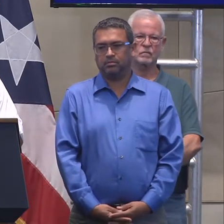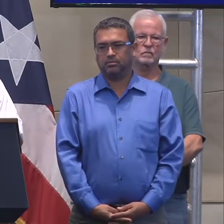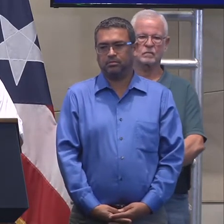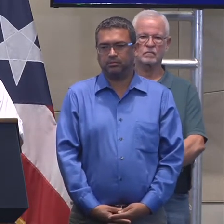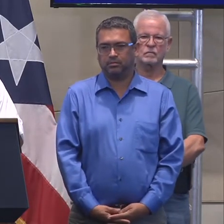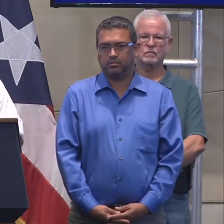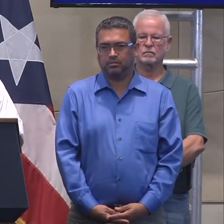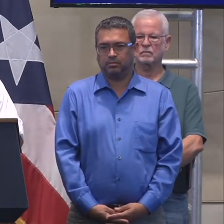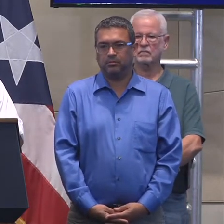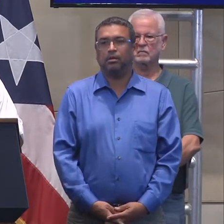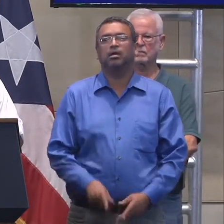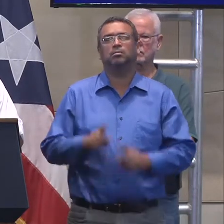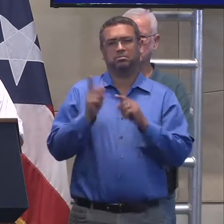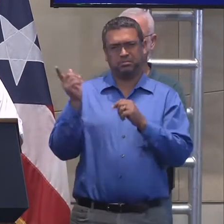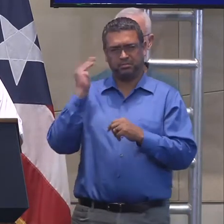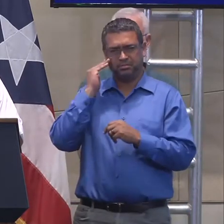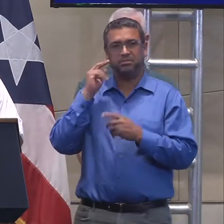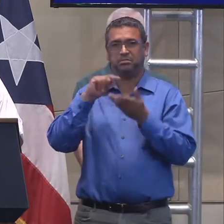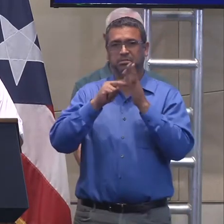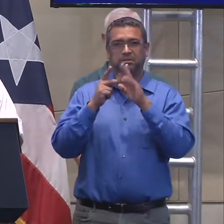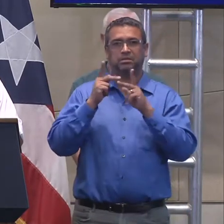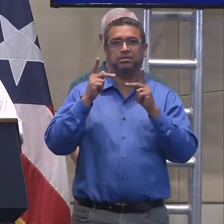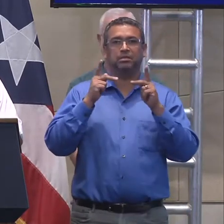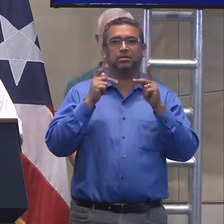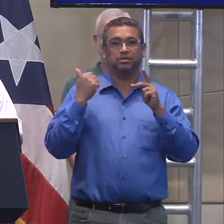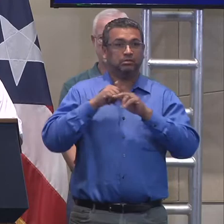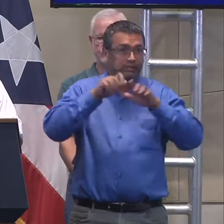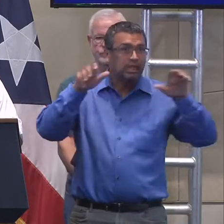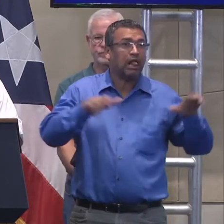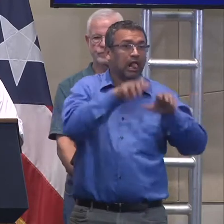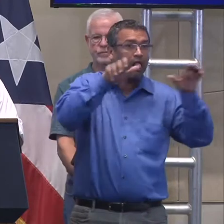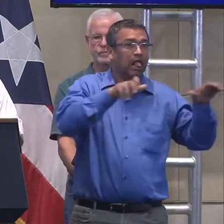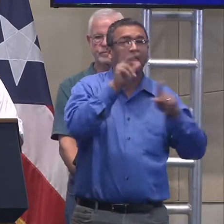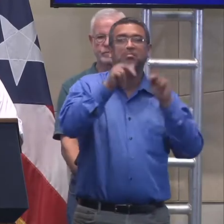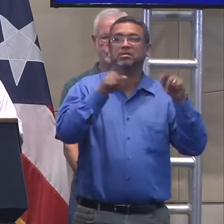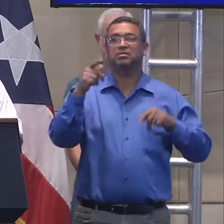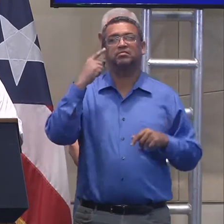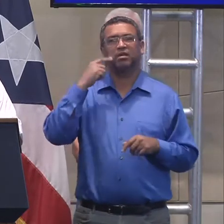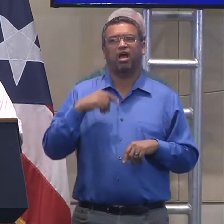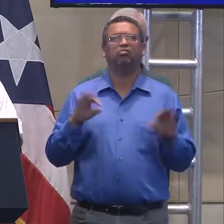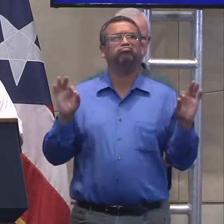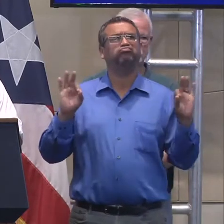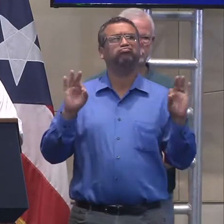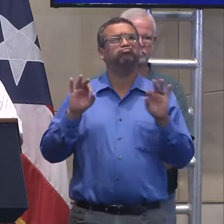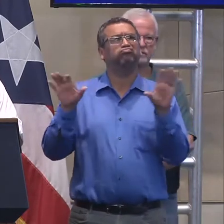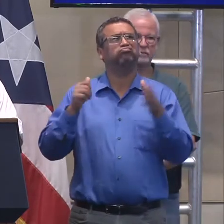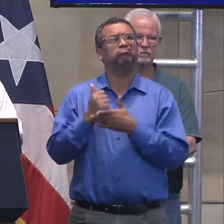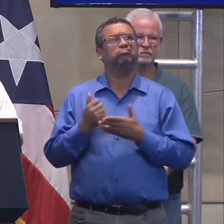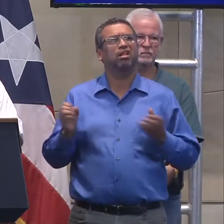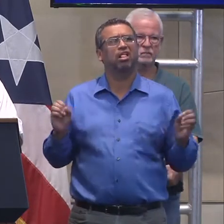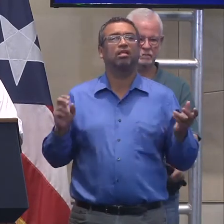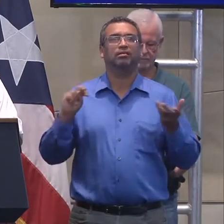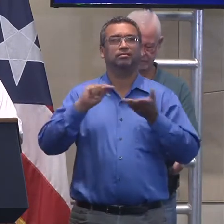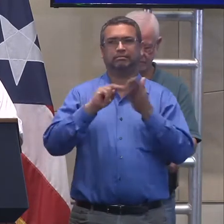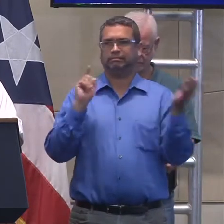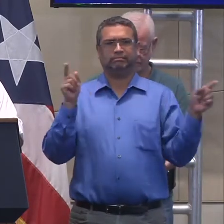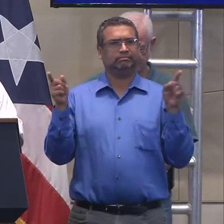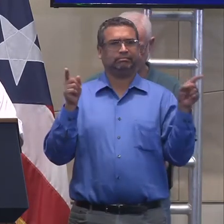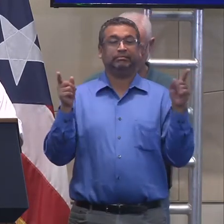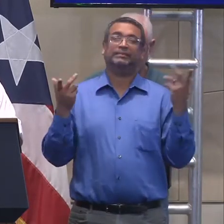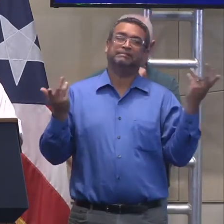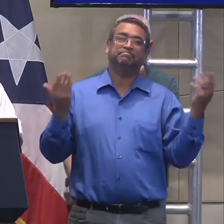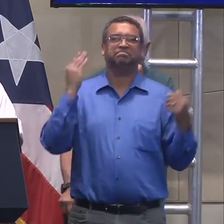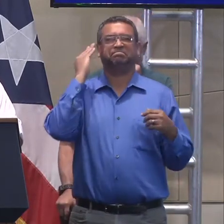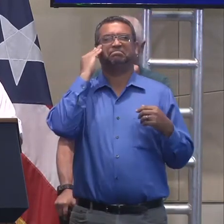Sí, yo, yo estoy consciente de que a la persona que no le ha llegado comida, esto, o agua, no importa si le ha